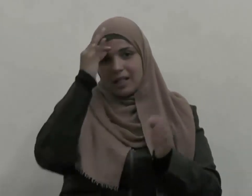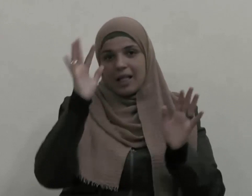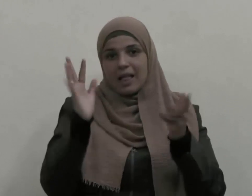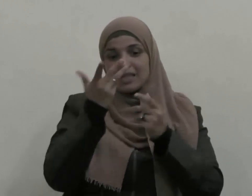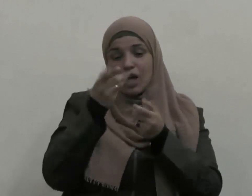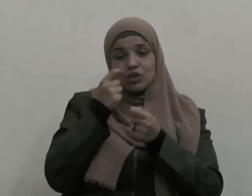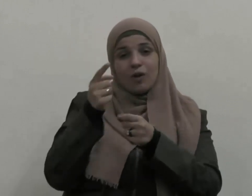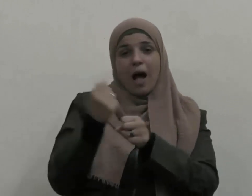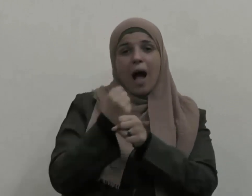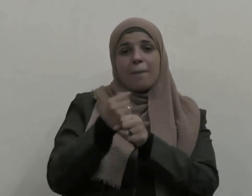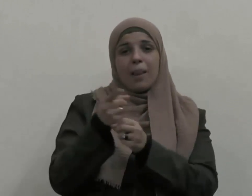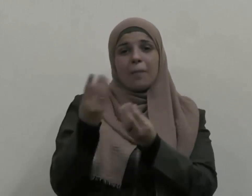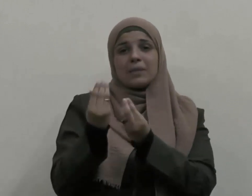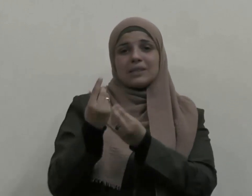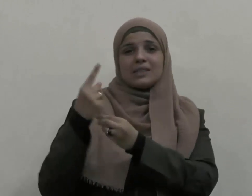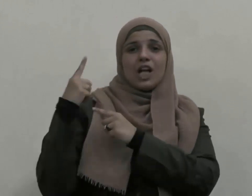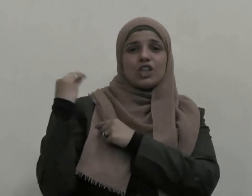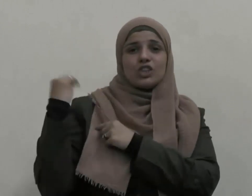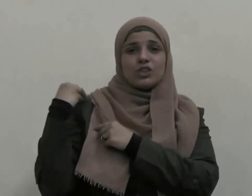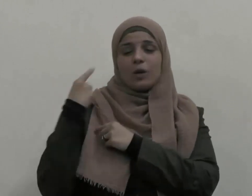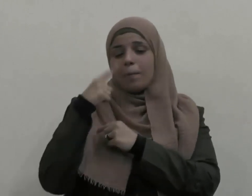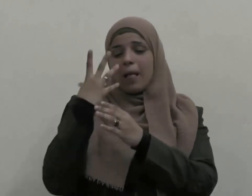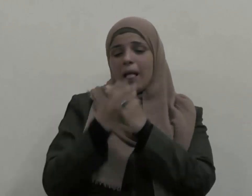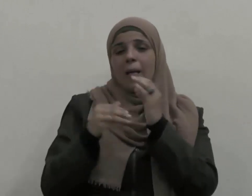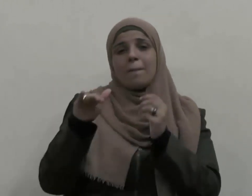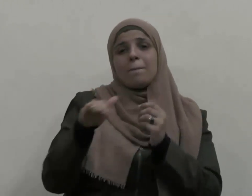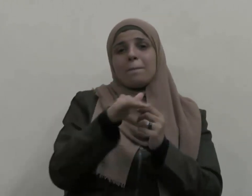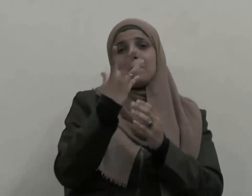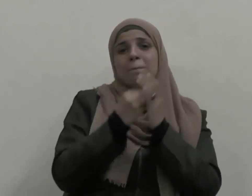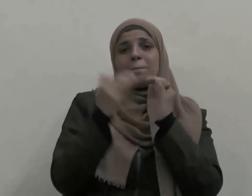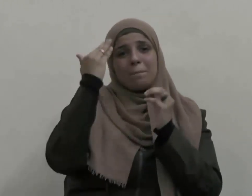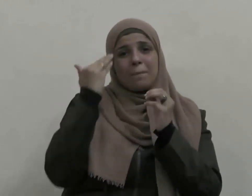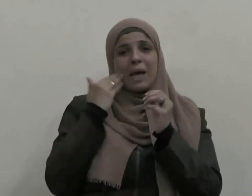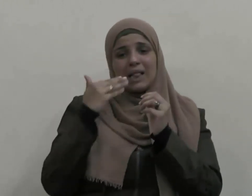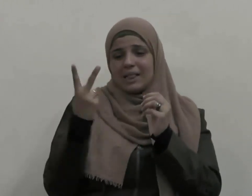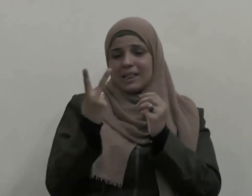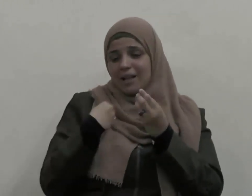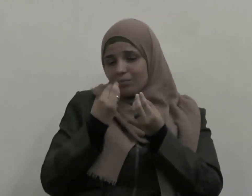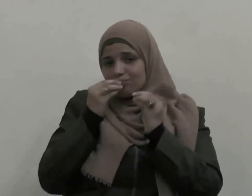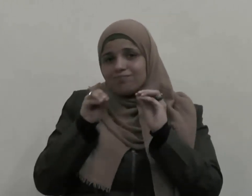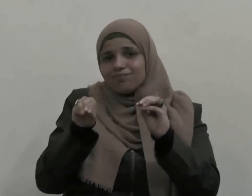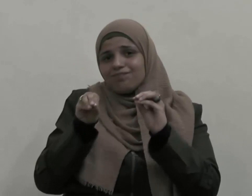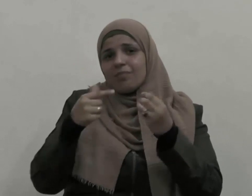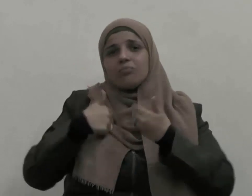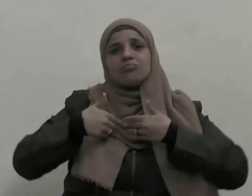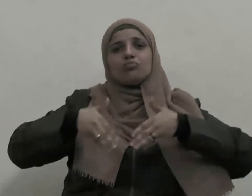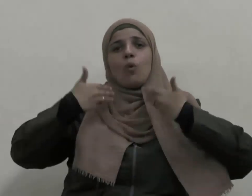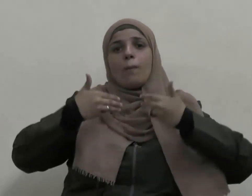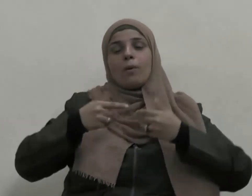من آثرت ابنتيها على نفسها فما بالكم بمن يؤثر الضعيف